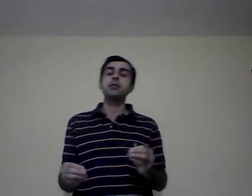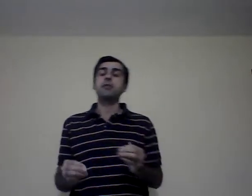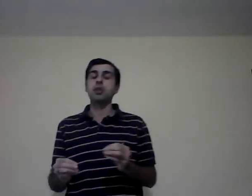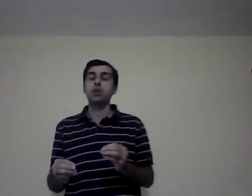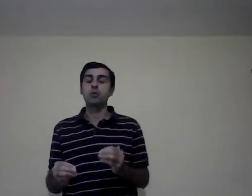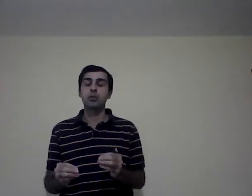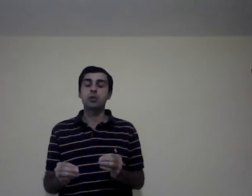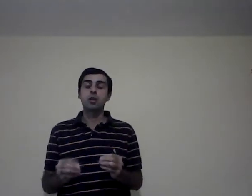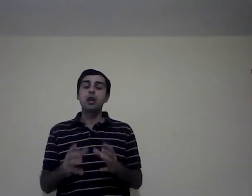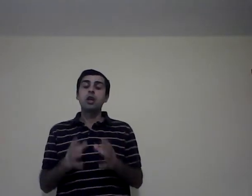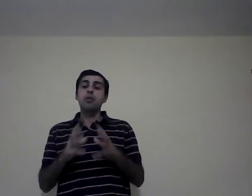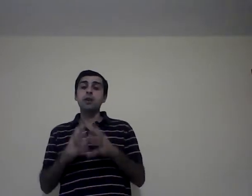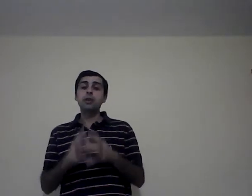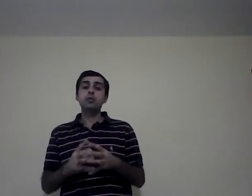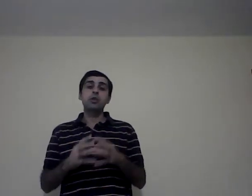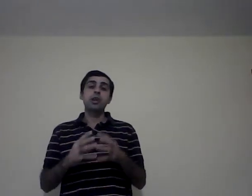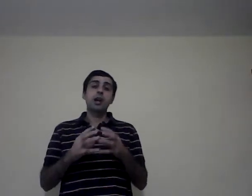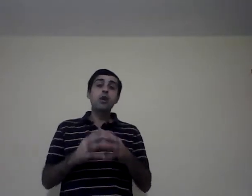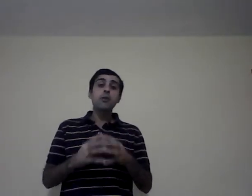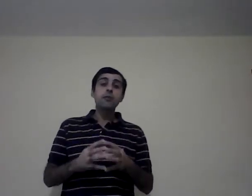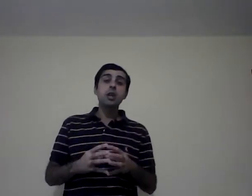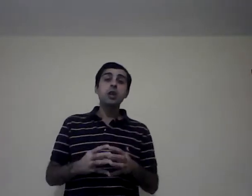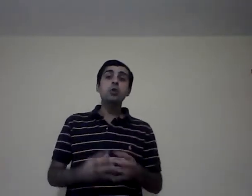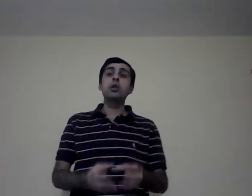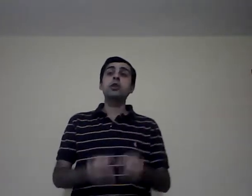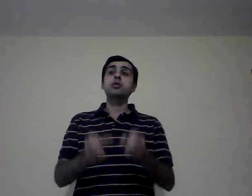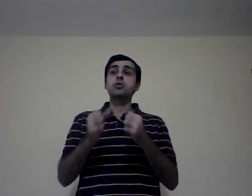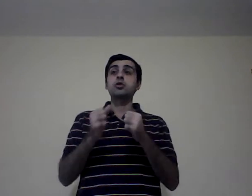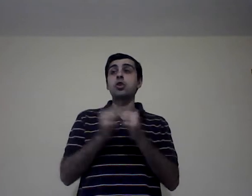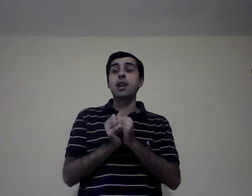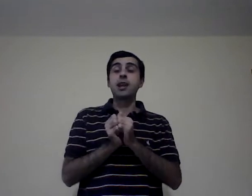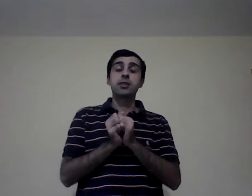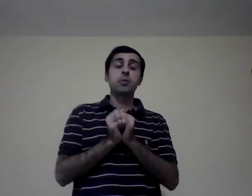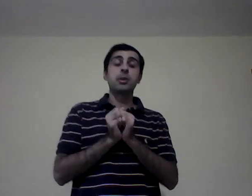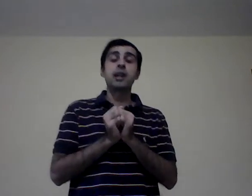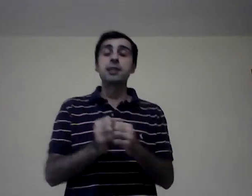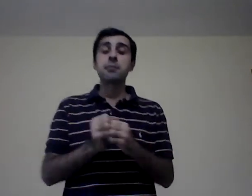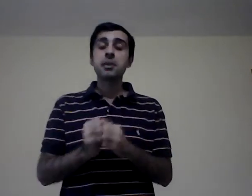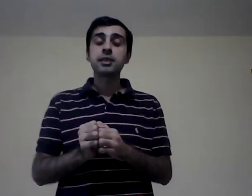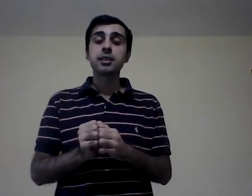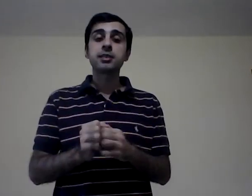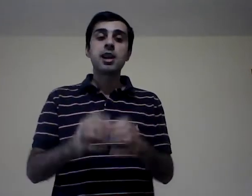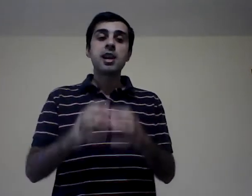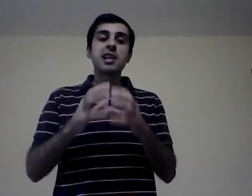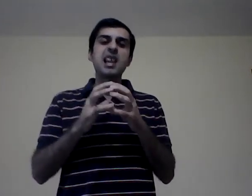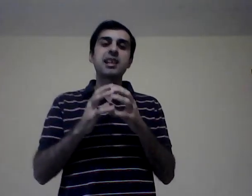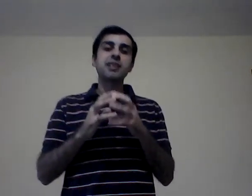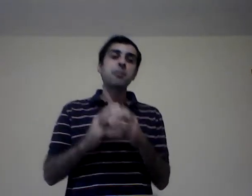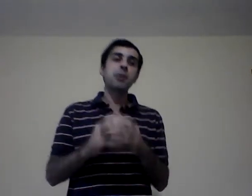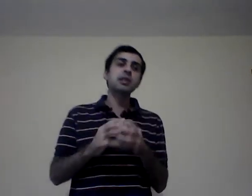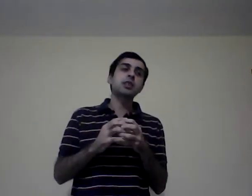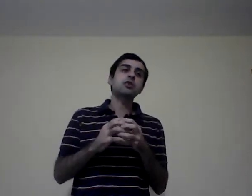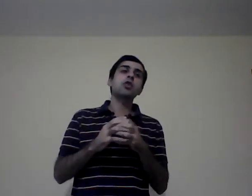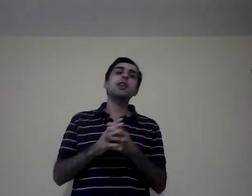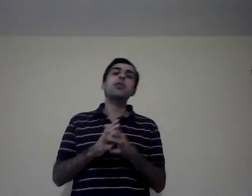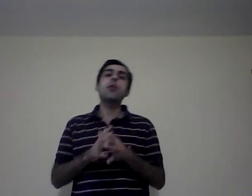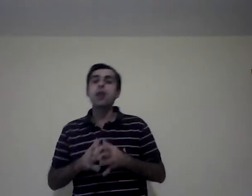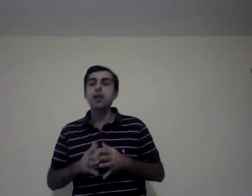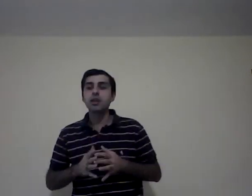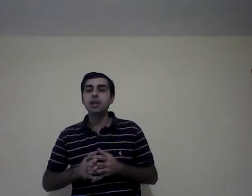fines de lucro. Dentro de las confines de lucro son las denominadas empresas y las empresas son las que vamos a realizar a